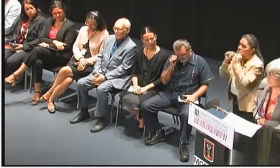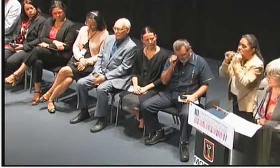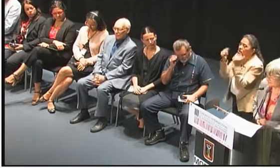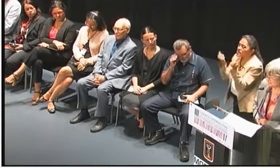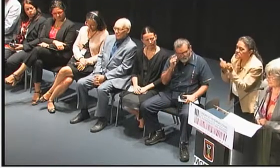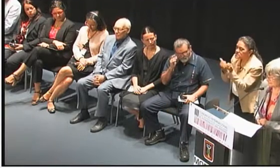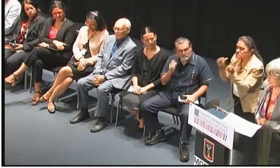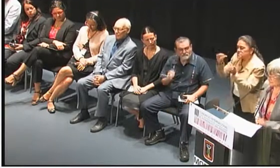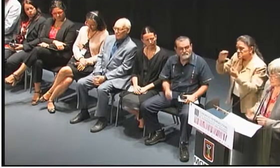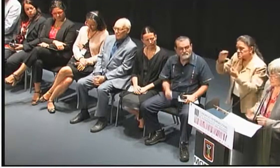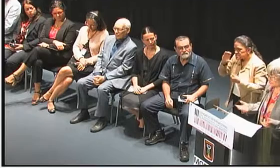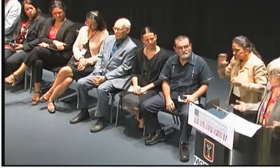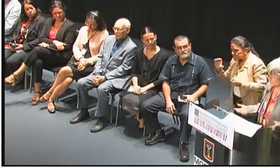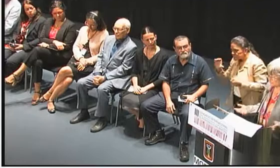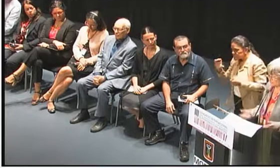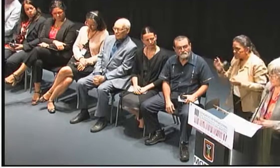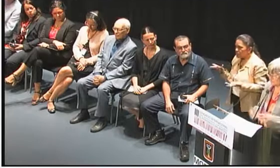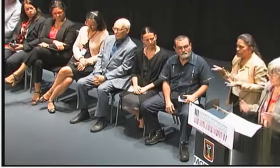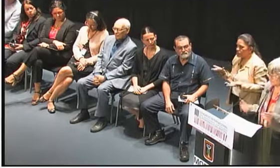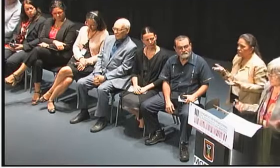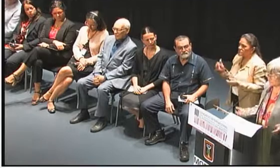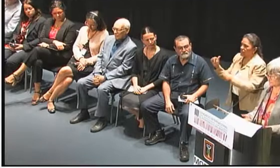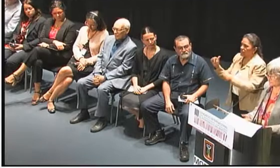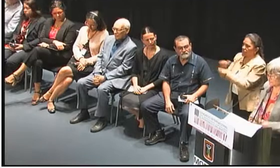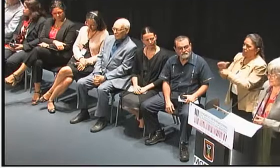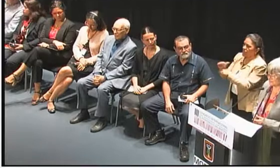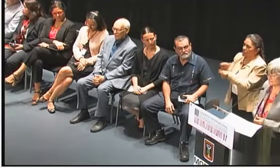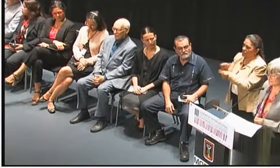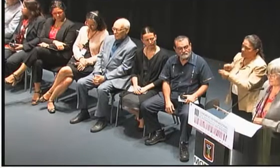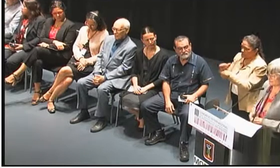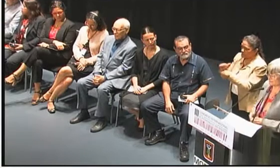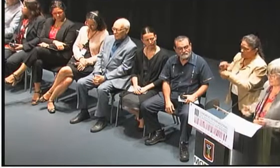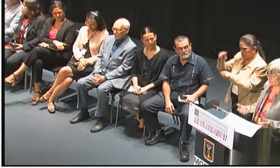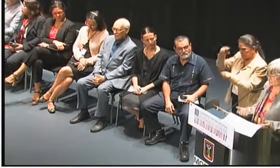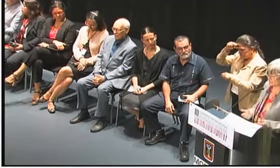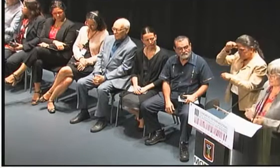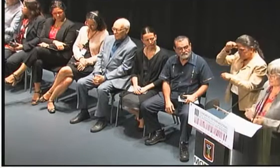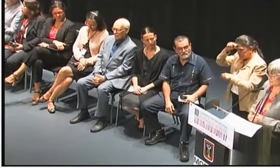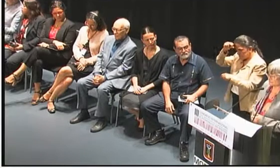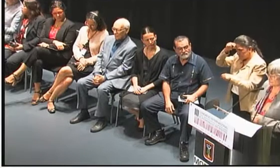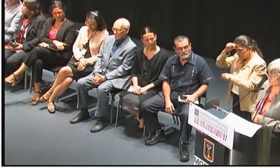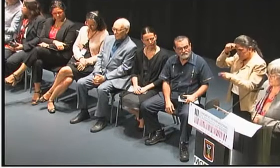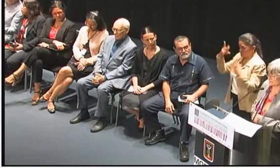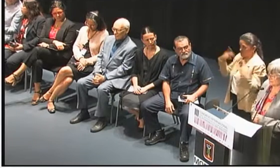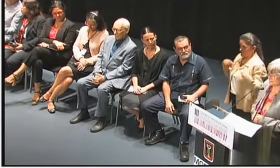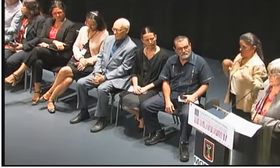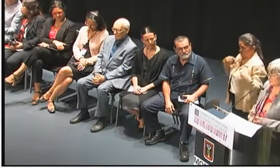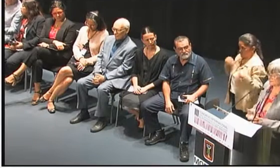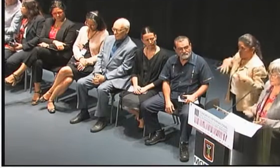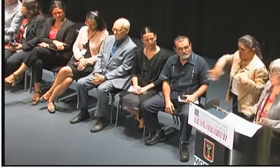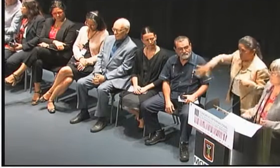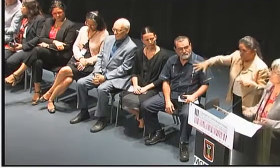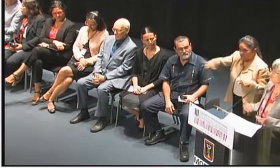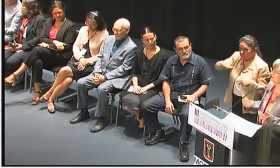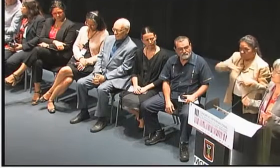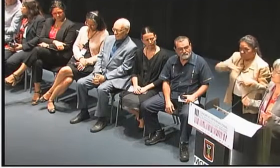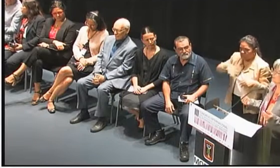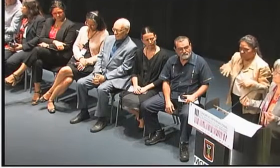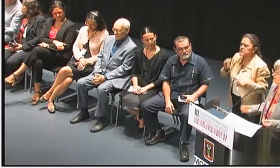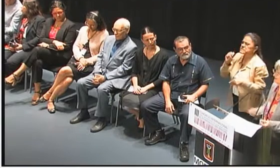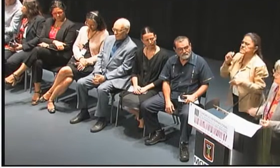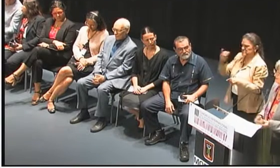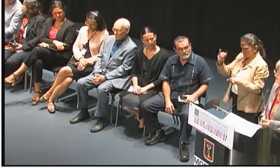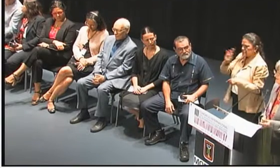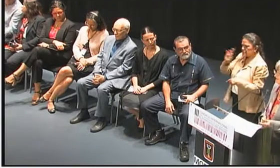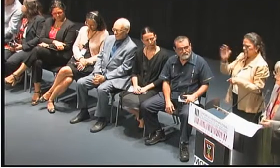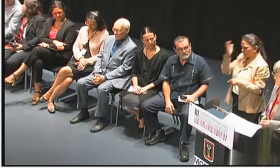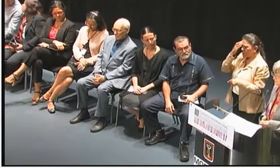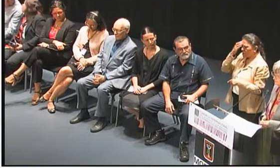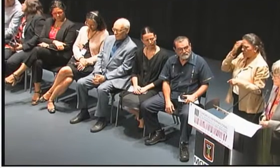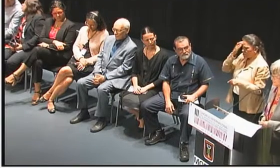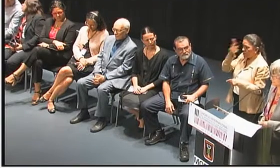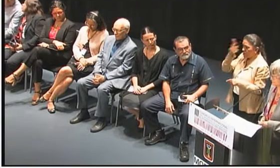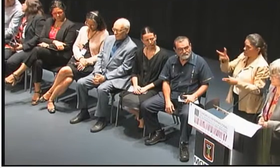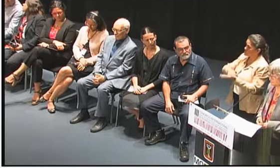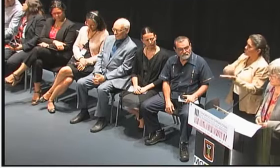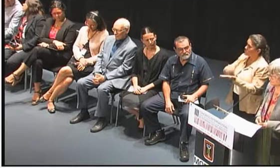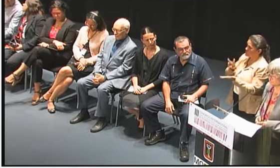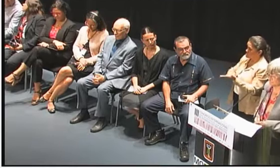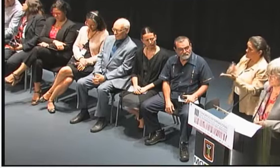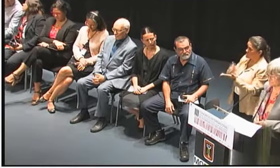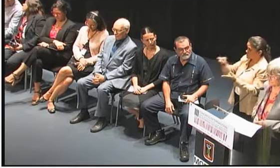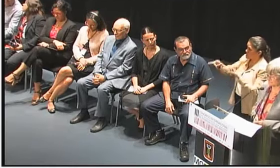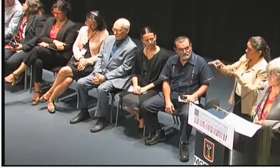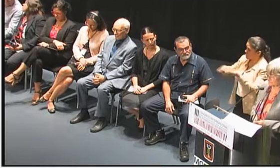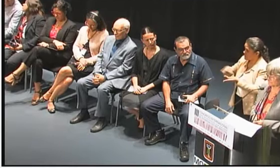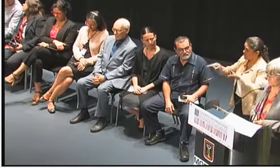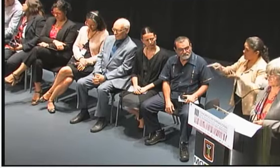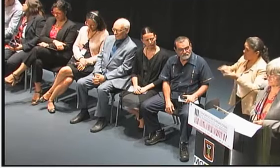civiles, los artistas, los intelectuales y los ciudadanos, sí reconocen y aprecian estas prácticas